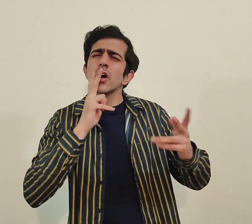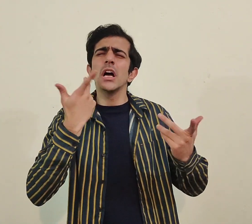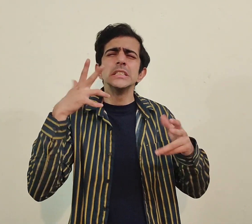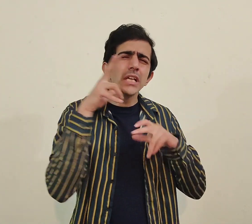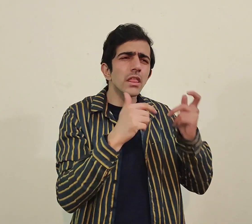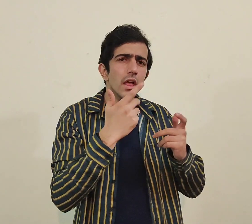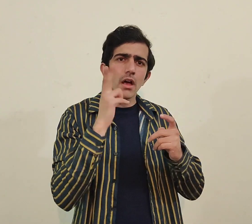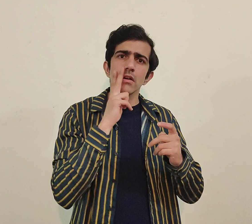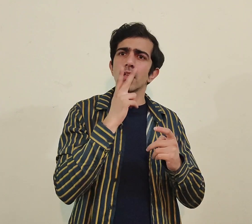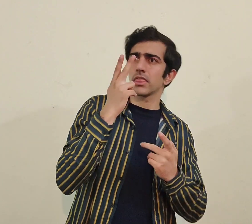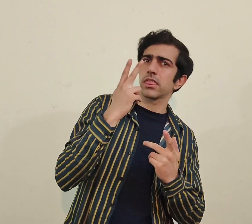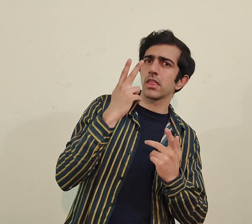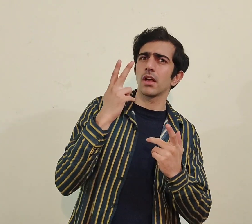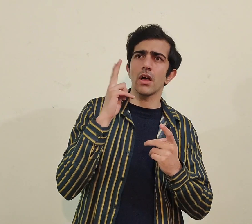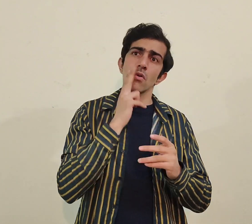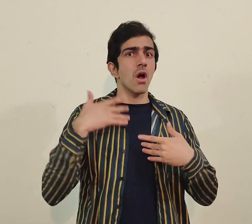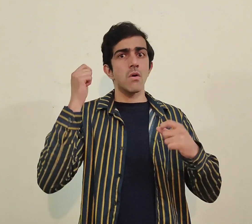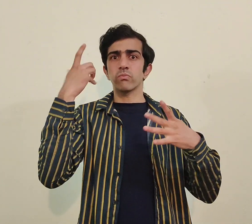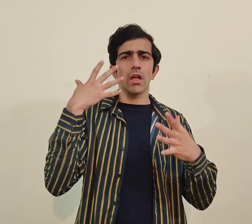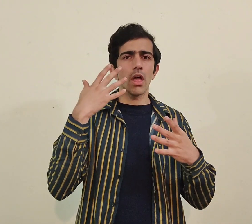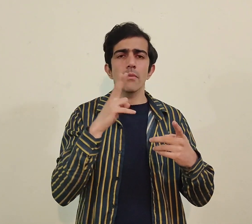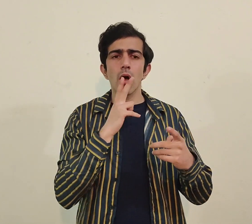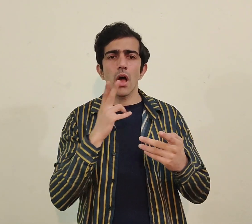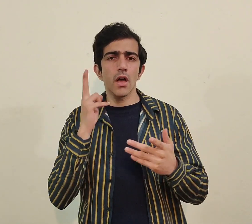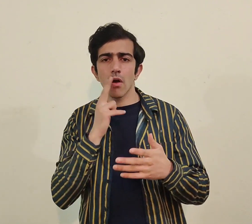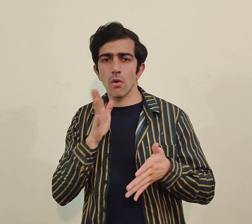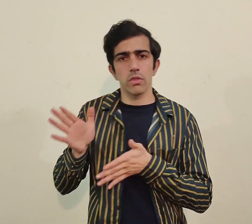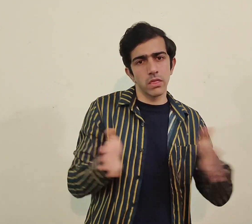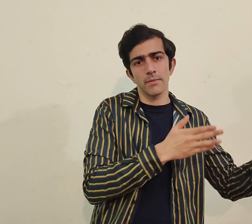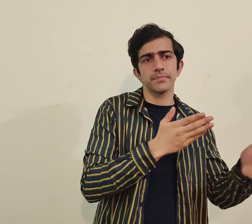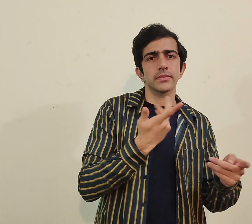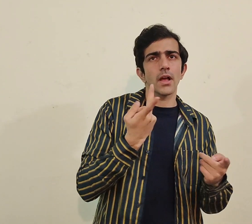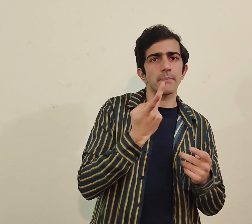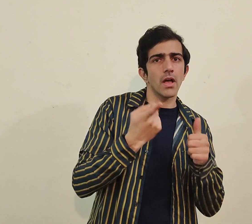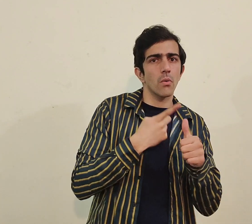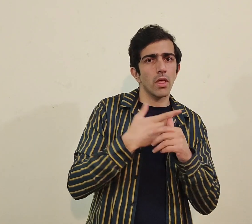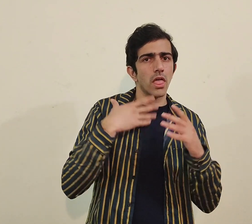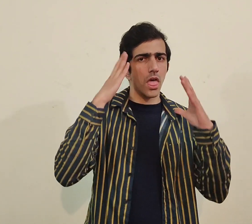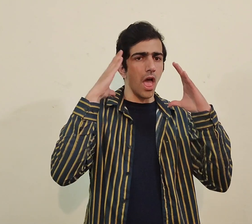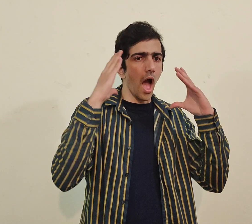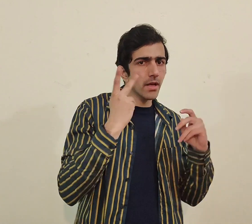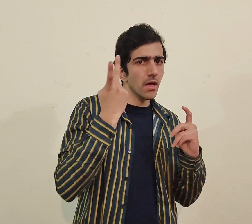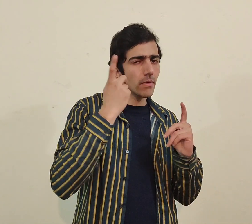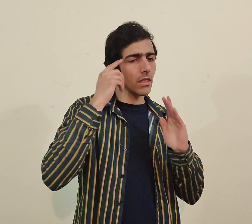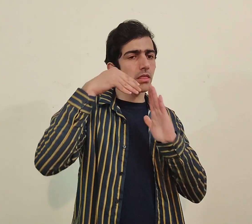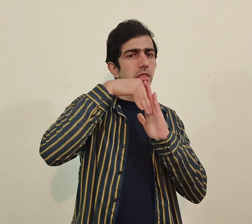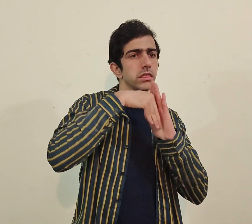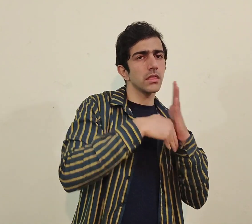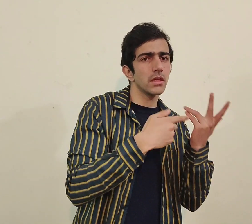return communication میں بھی اس طرح کی بہت سارے جو ہیں وہ ان کو threat out کیا جاتا ہے تو because deaf